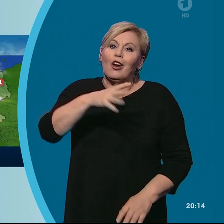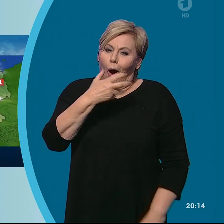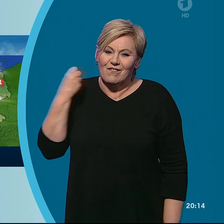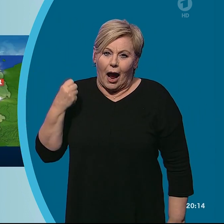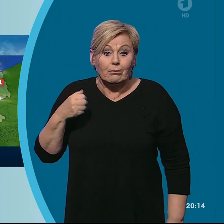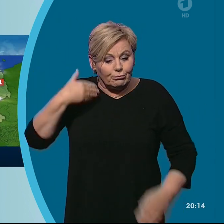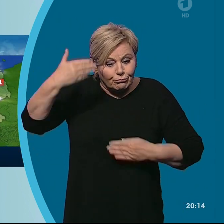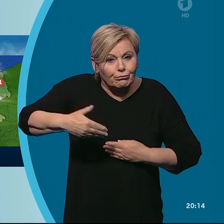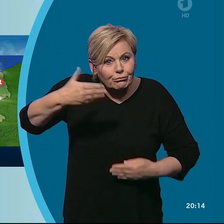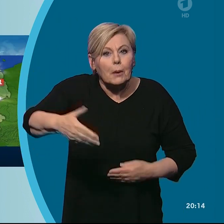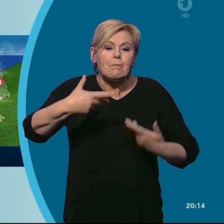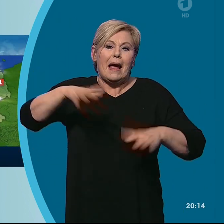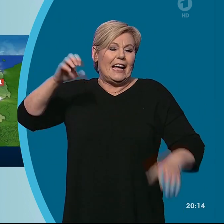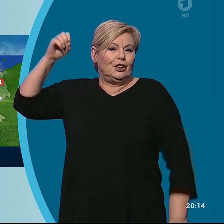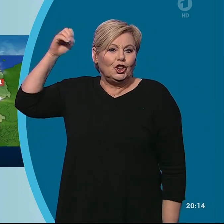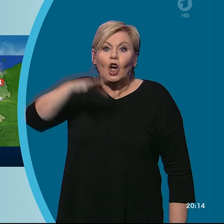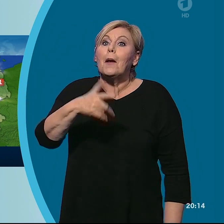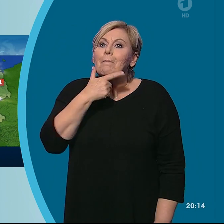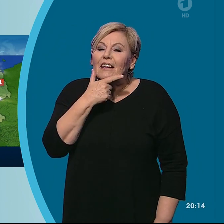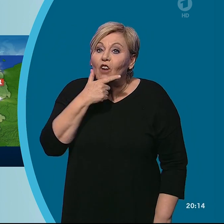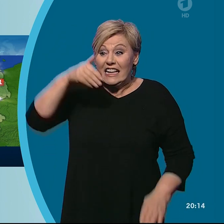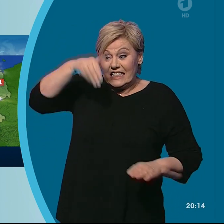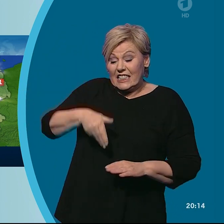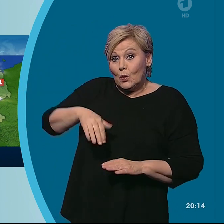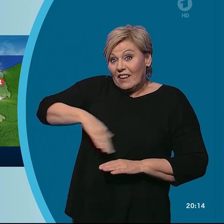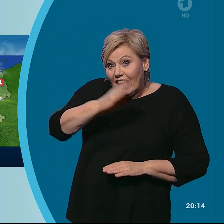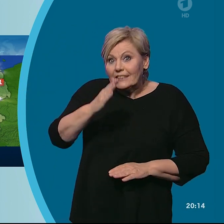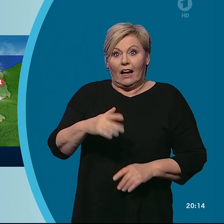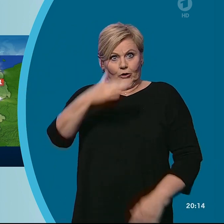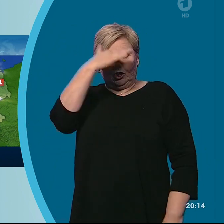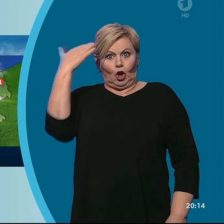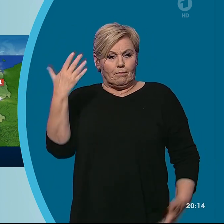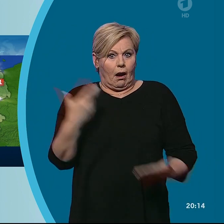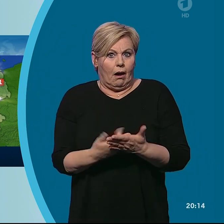verbreitet Sonnenschein. Unter Mittwoch sind zumindest im Südwesten sommerliche 25 Grad möglich.